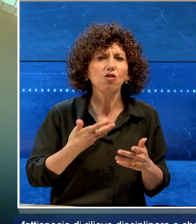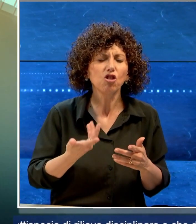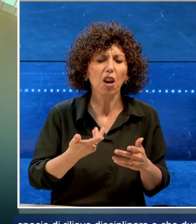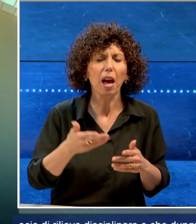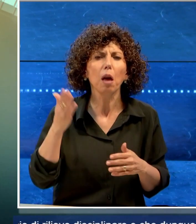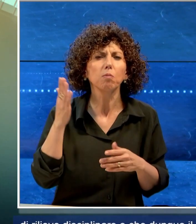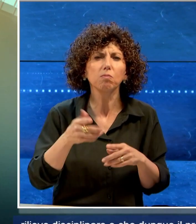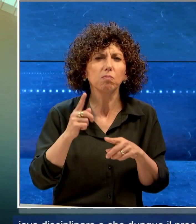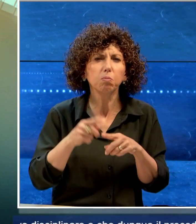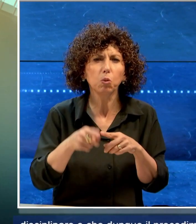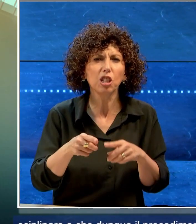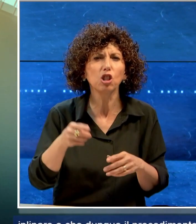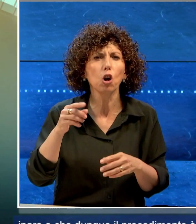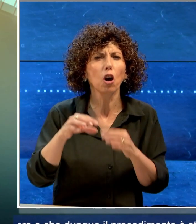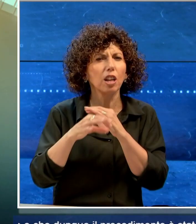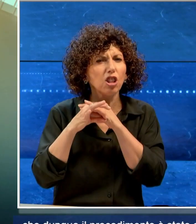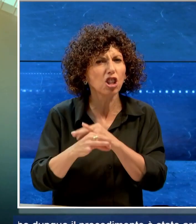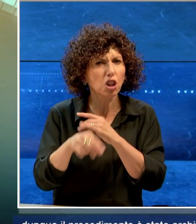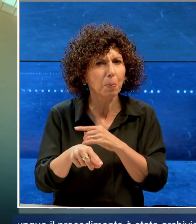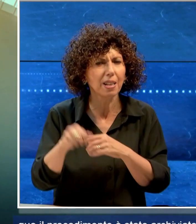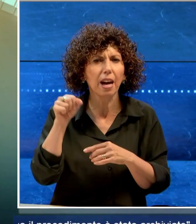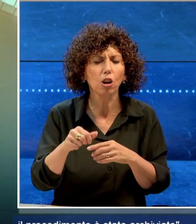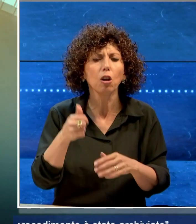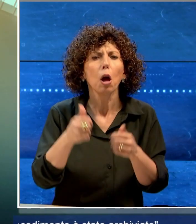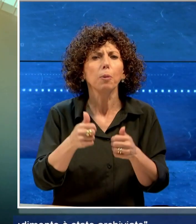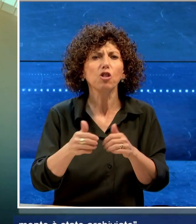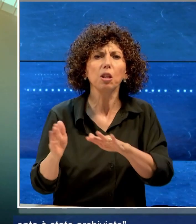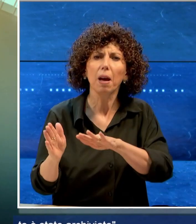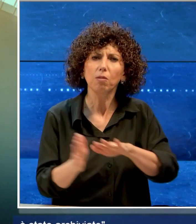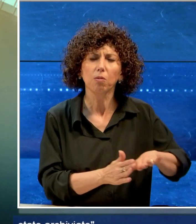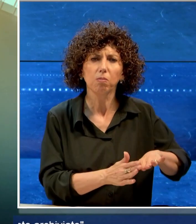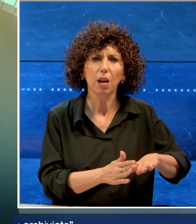disciplinare e che dunque il procedimento è stato archiviato.